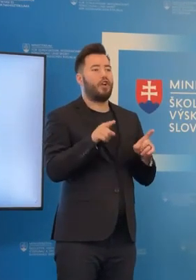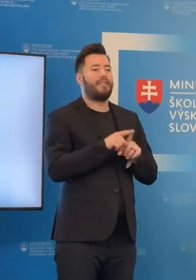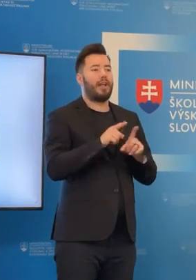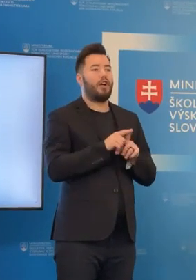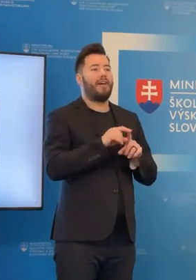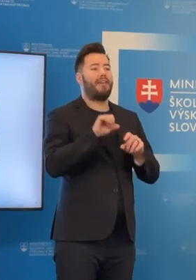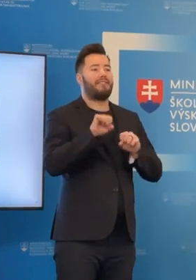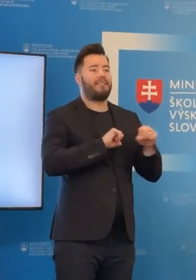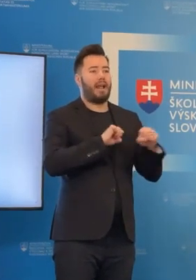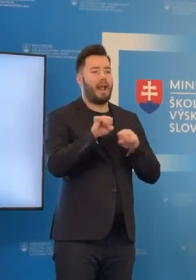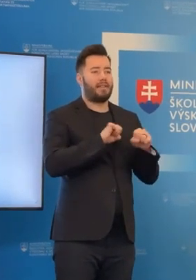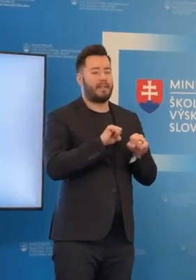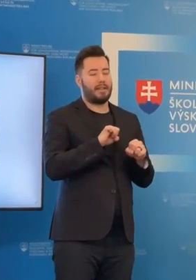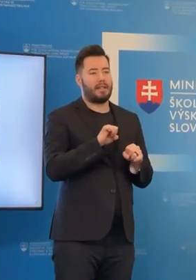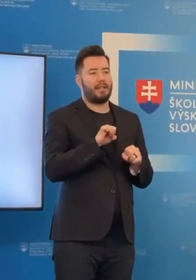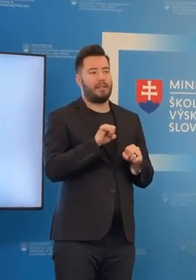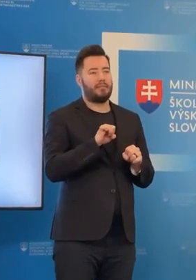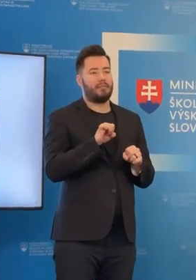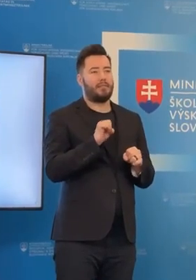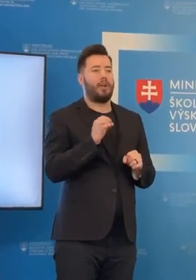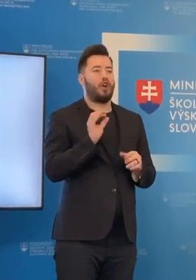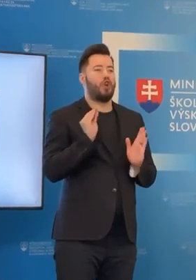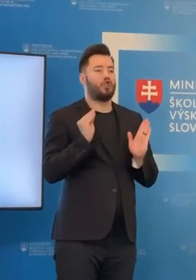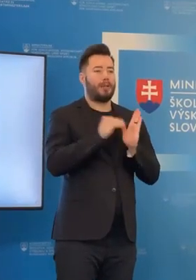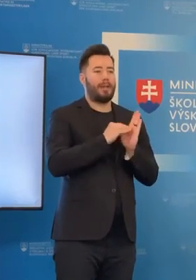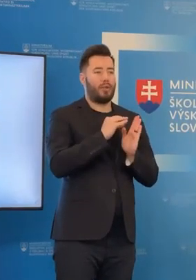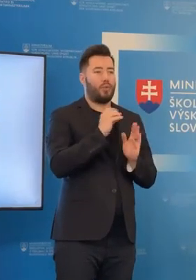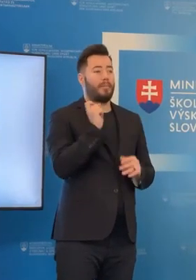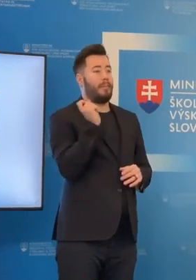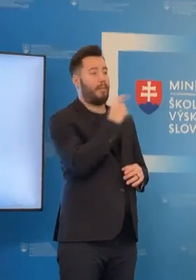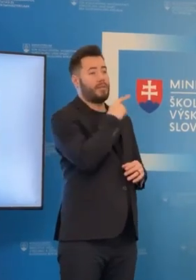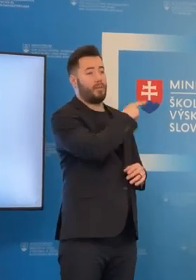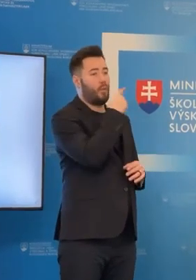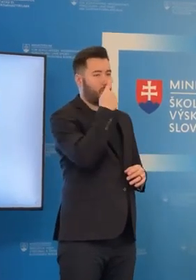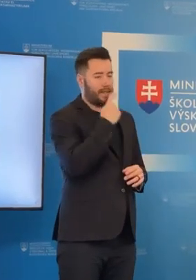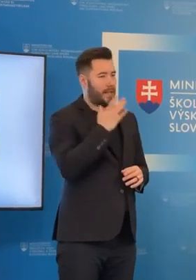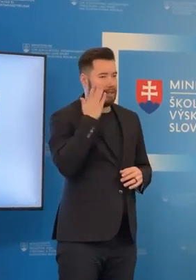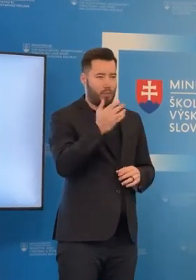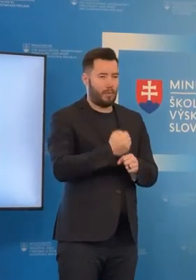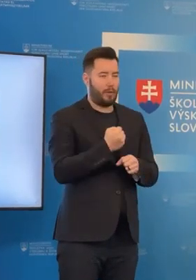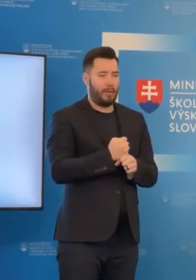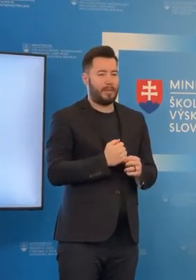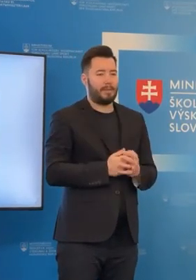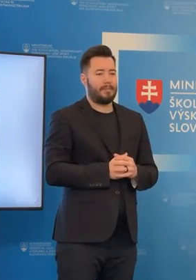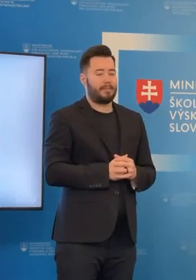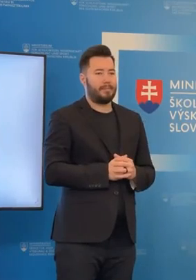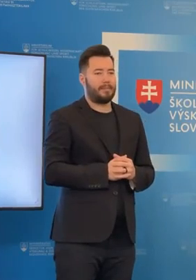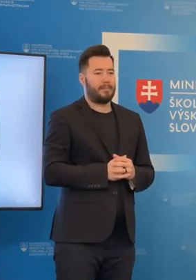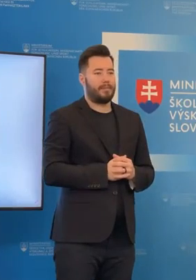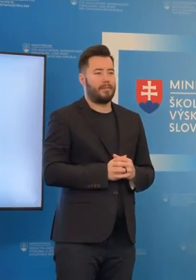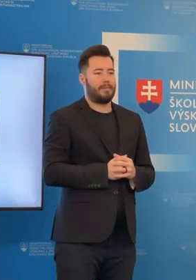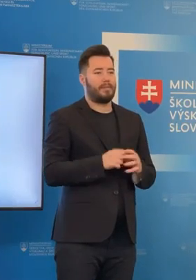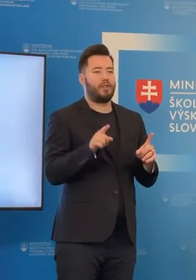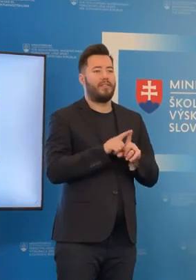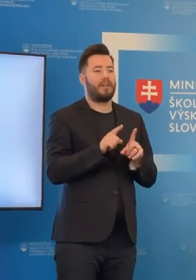štipendistov alebo nominácie vládnych štipendistov smerom do Ruska. a takisto ani vládnych